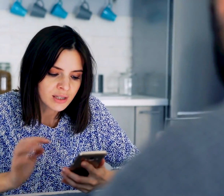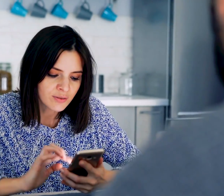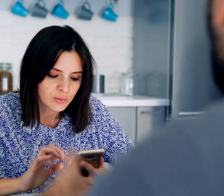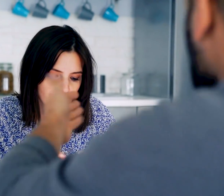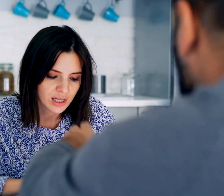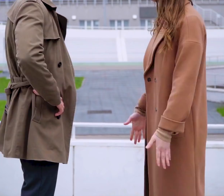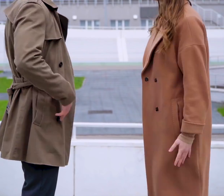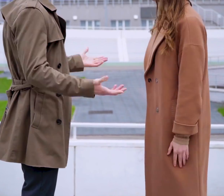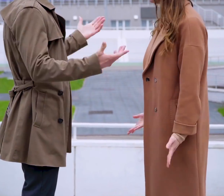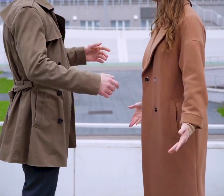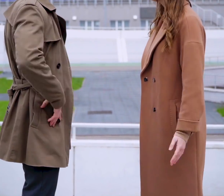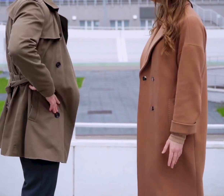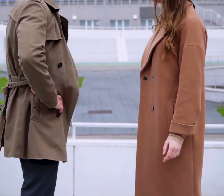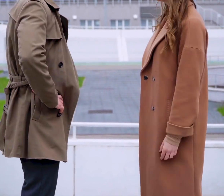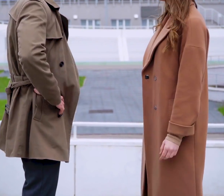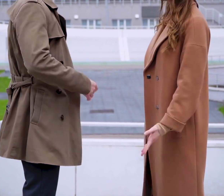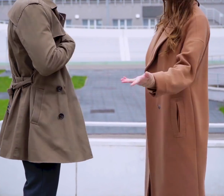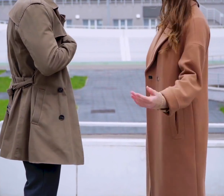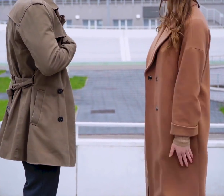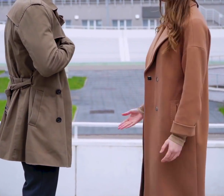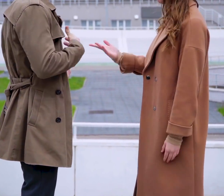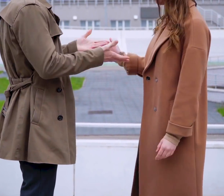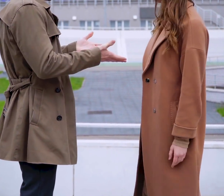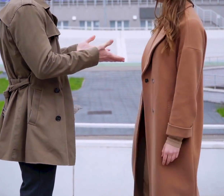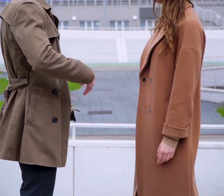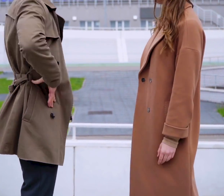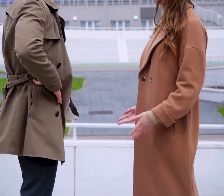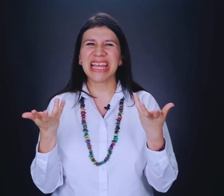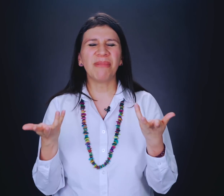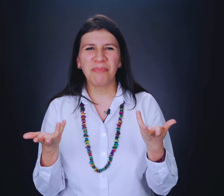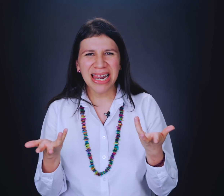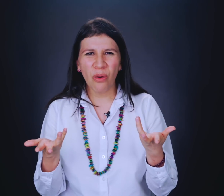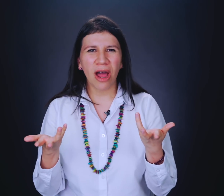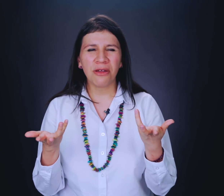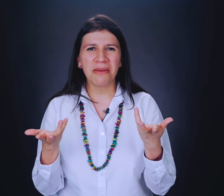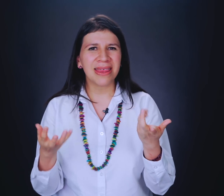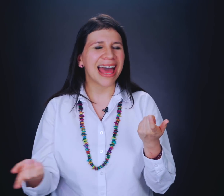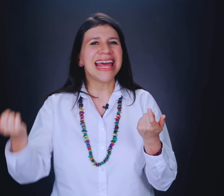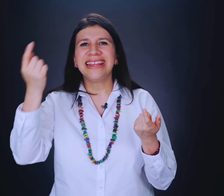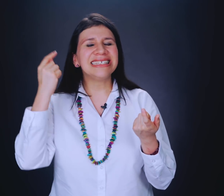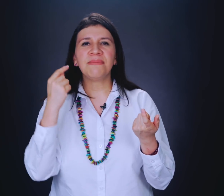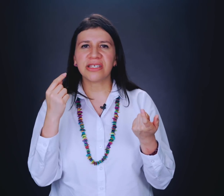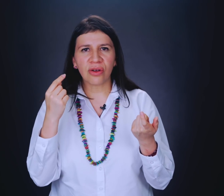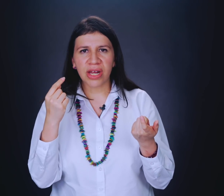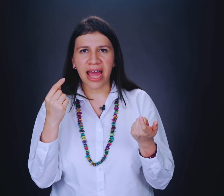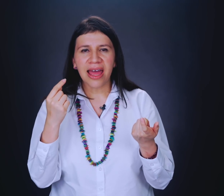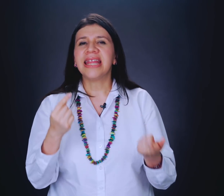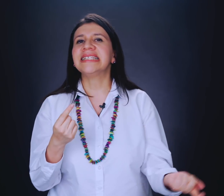reacción en mí. Por lo tanto, ¿tengo que identificar los celos? ¿Qué papel han jugado en mi vida? Desde mi historia, desde